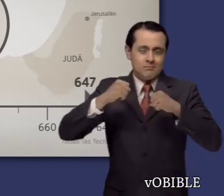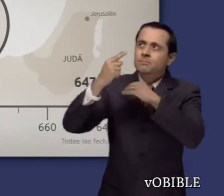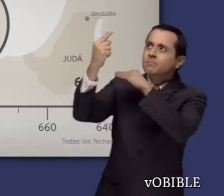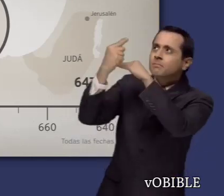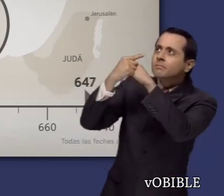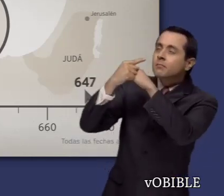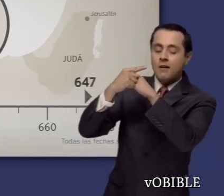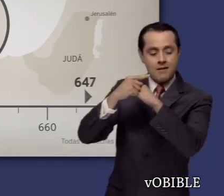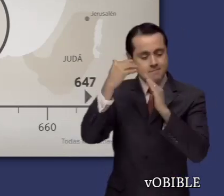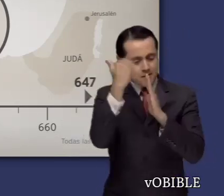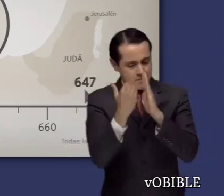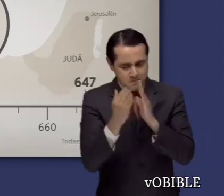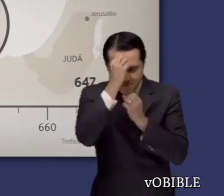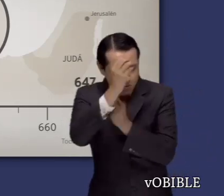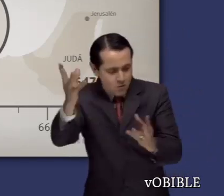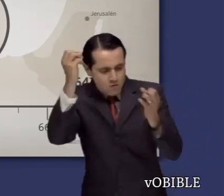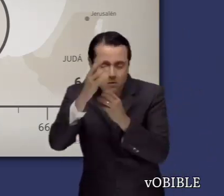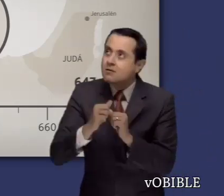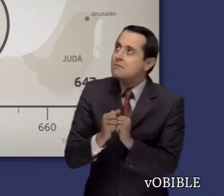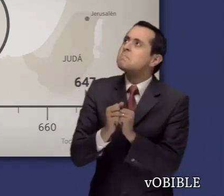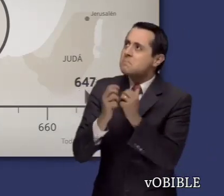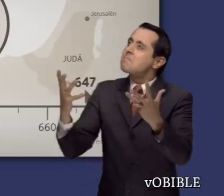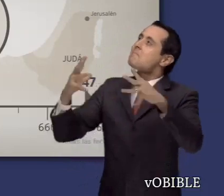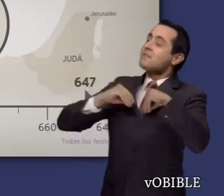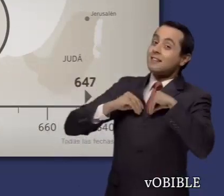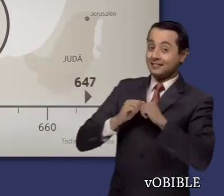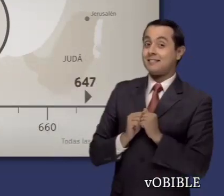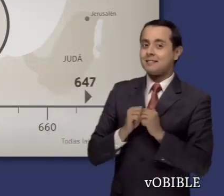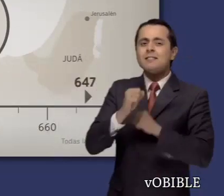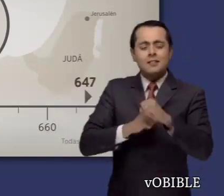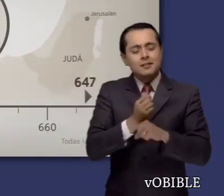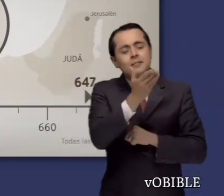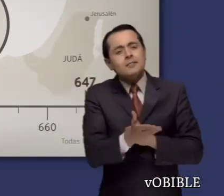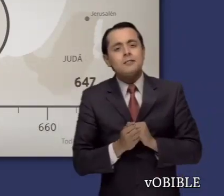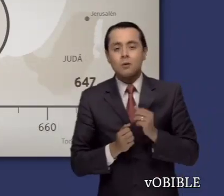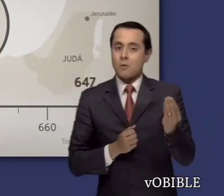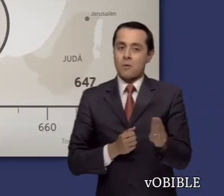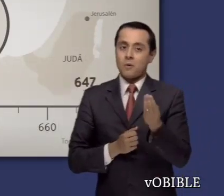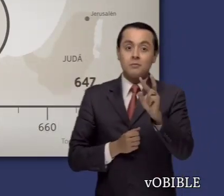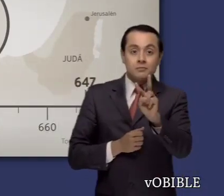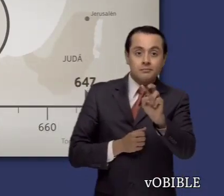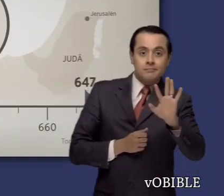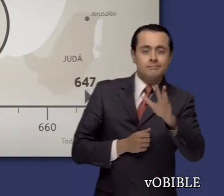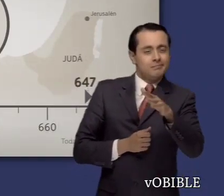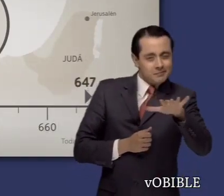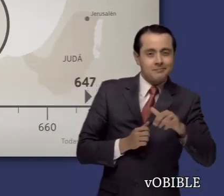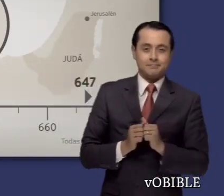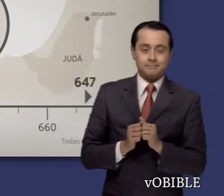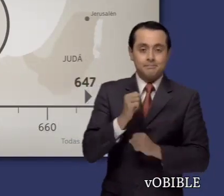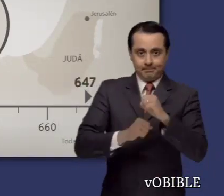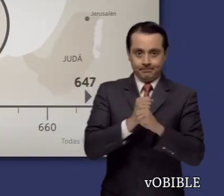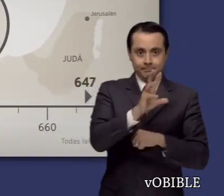y siete antes de la Era Común. Eso sucedió menos de cien años después de la conquista del Reino Norteño de Israel.